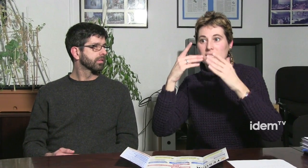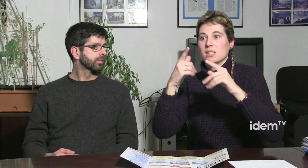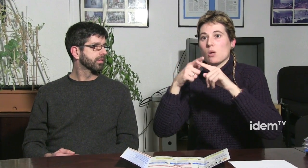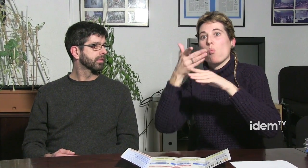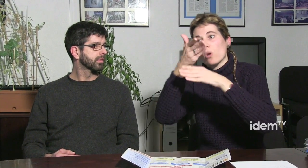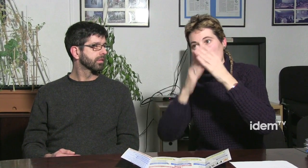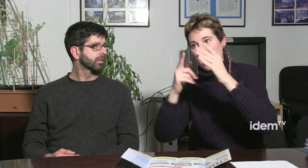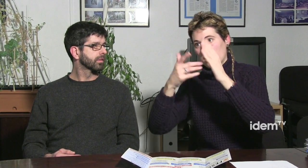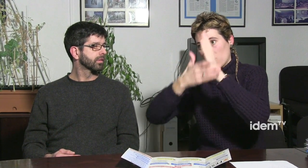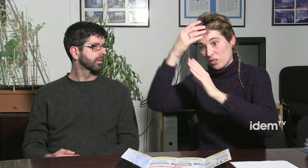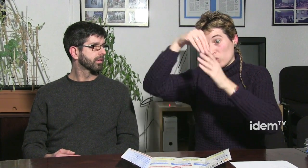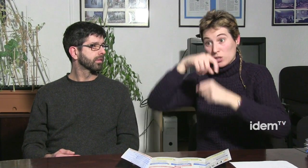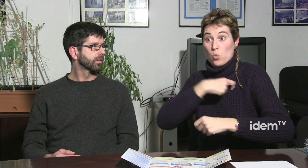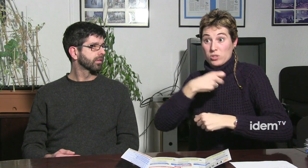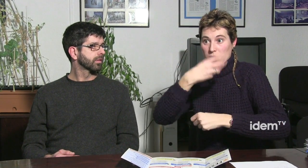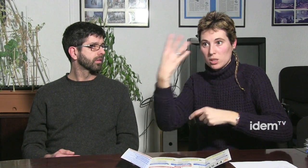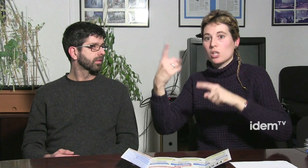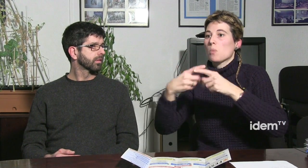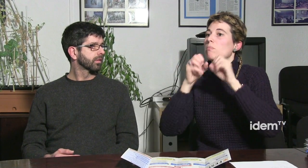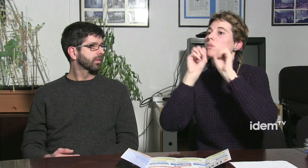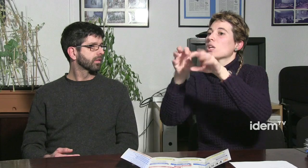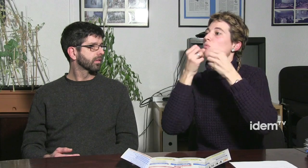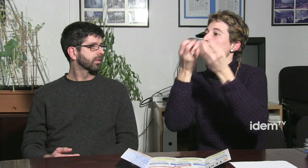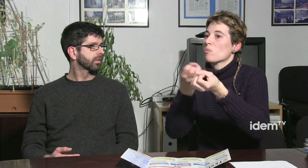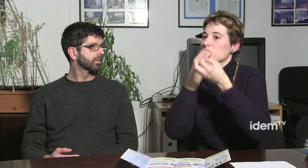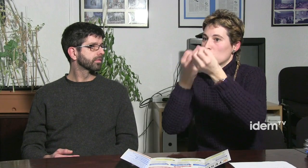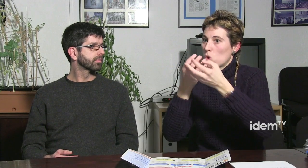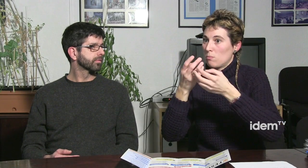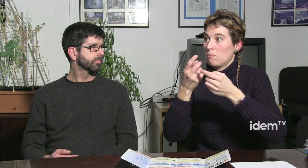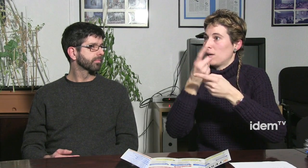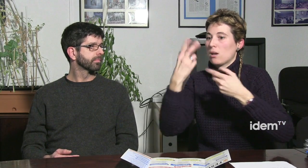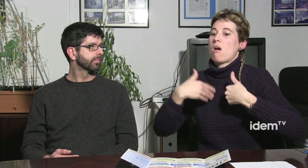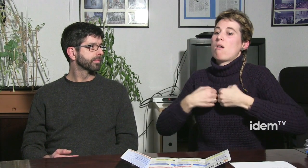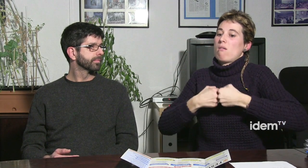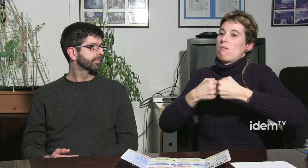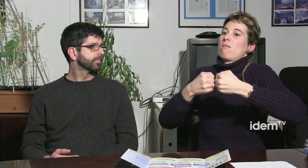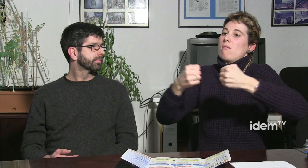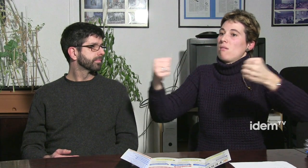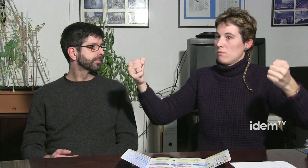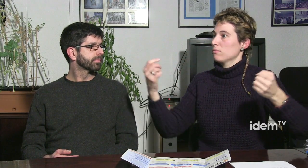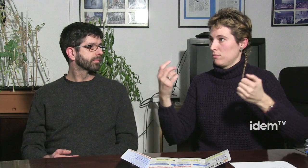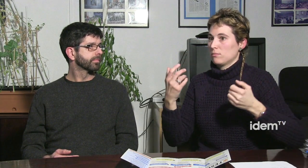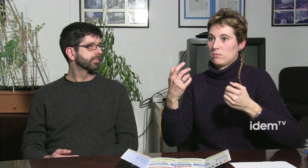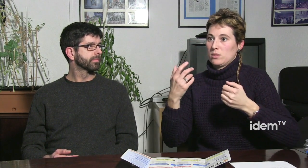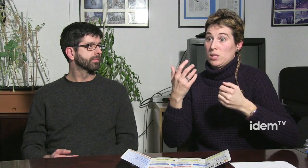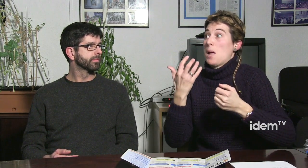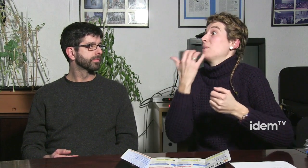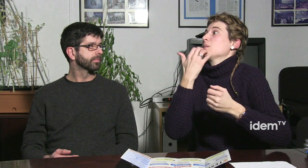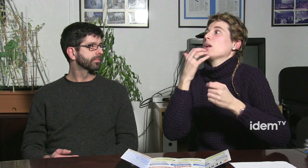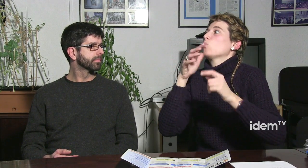la gent o els joves van obrint-se cada vegada més i van declarar seva condició cada vegada més.